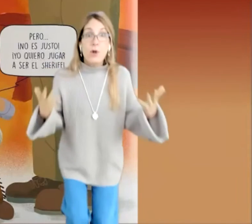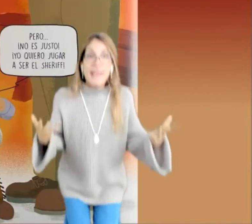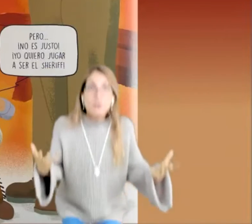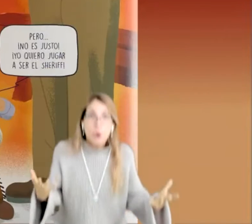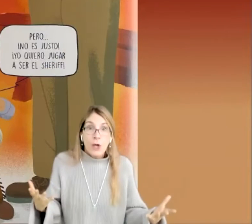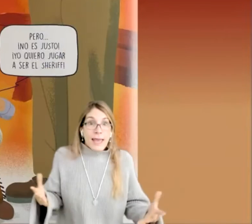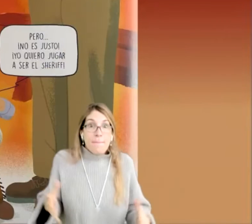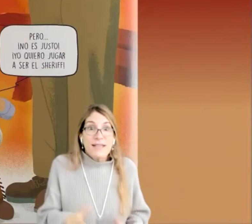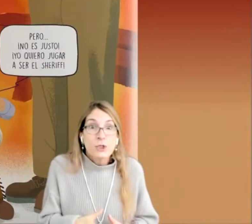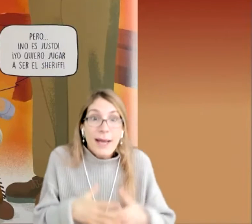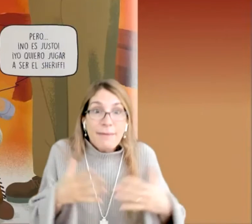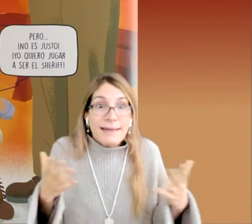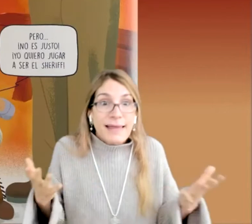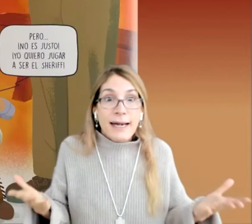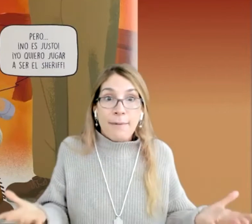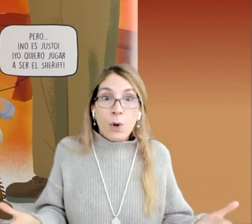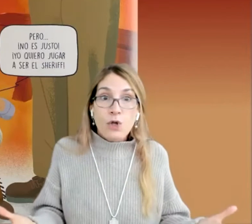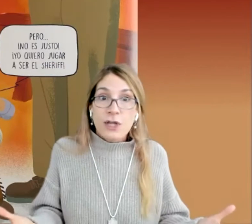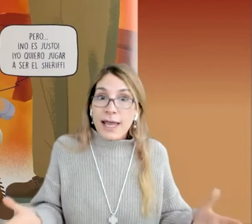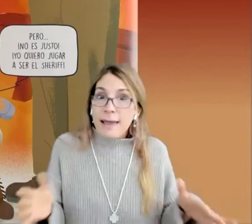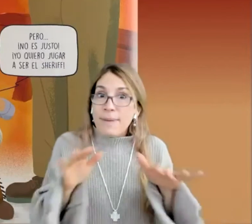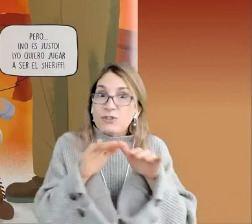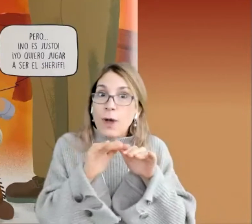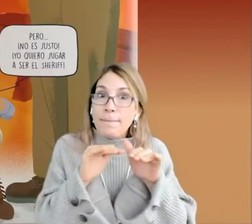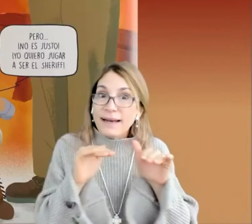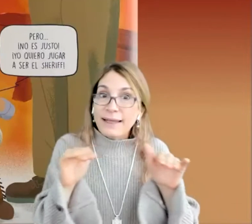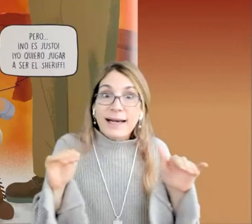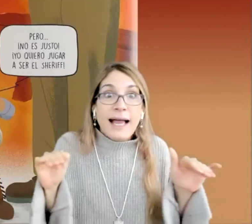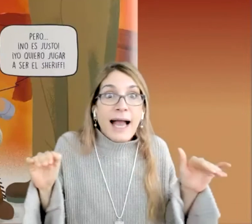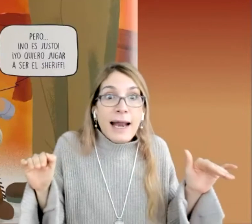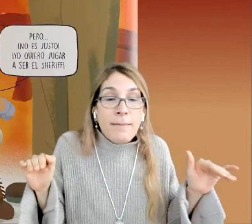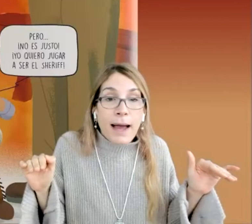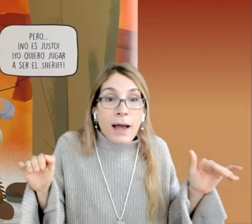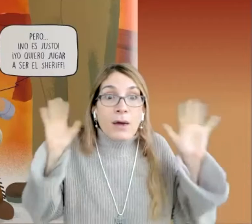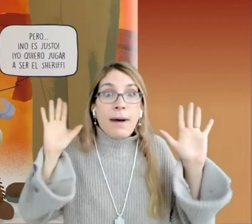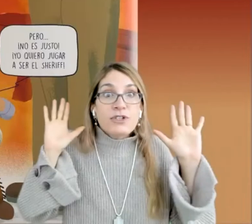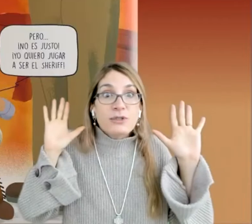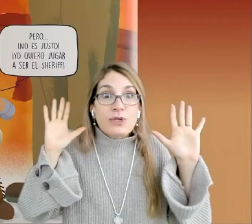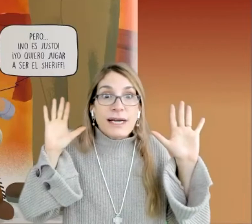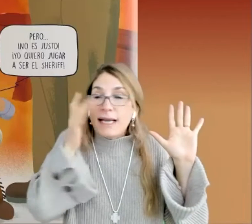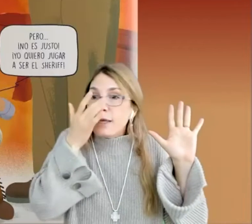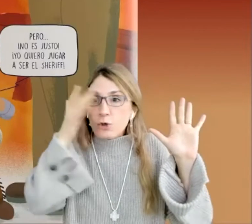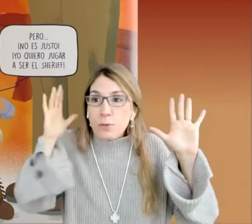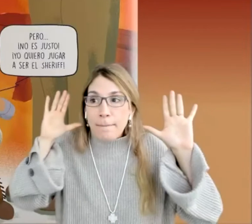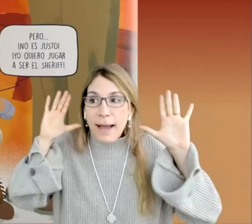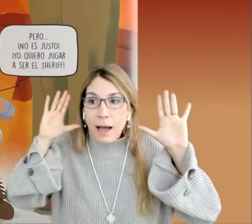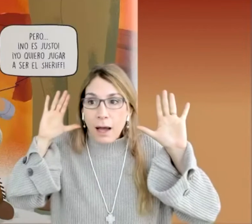molesto! ¡Empezó a levantar la voz! ¡Empezó a perder la calma! ¡Vamos a escuchar qué le dijo su papá!